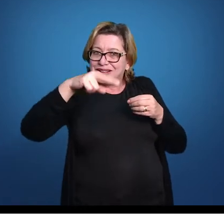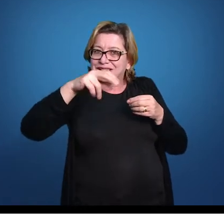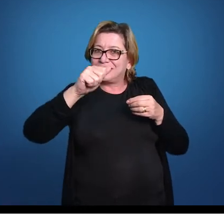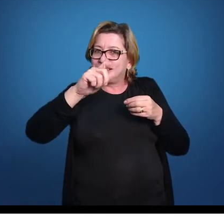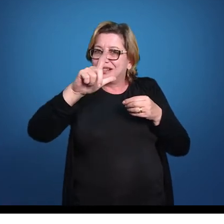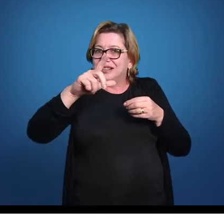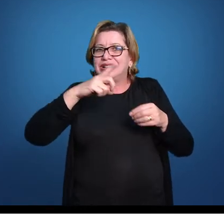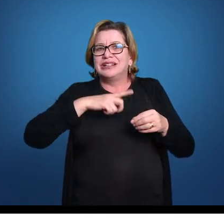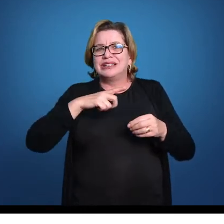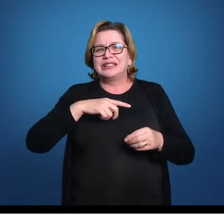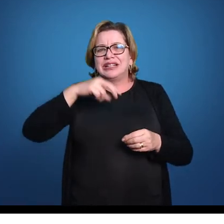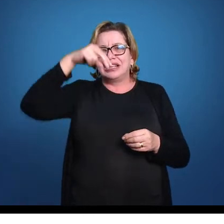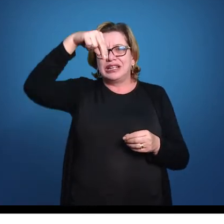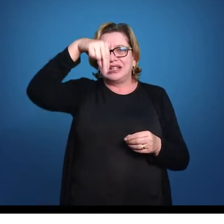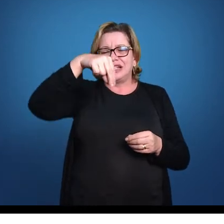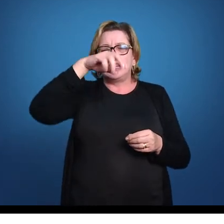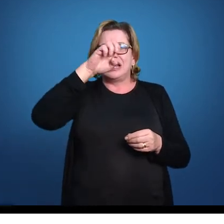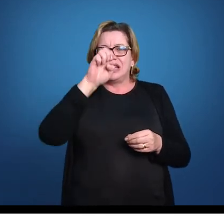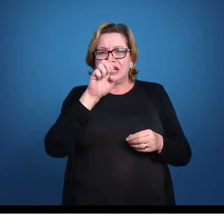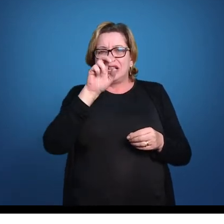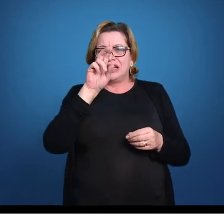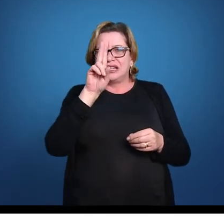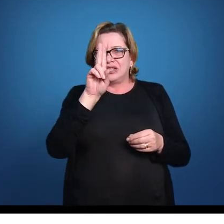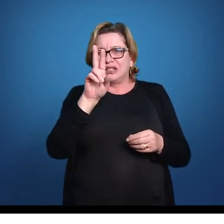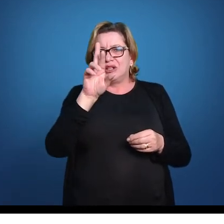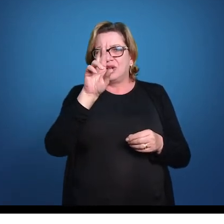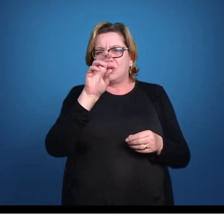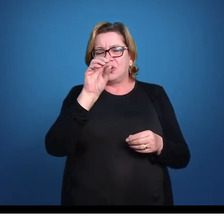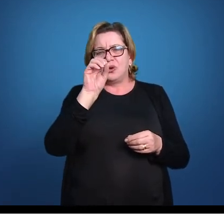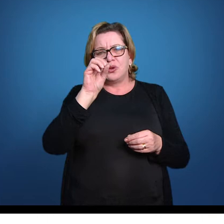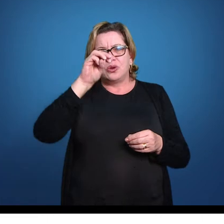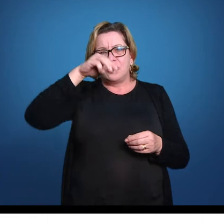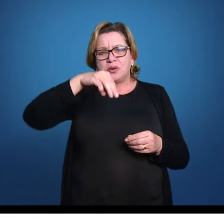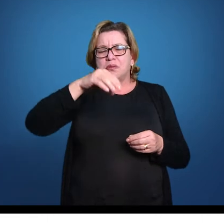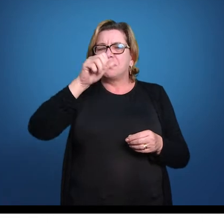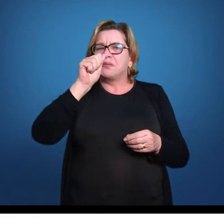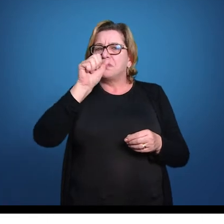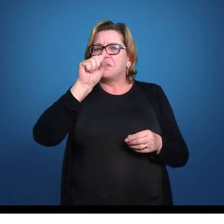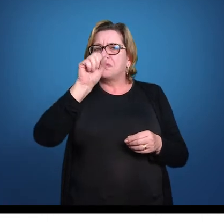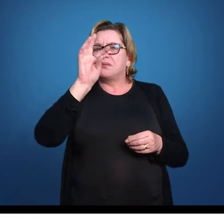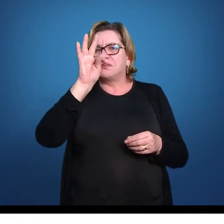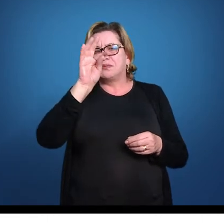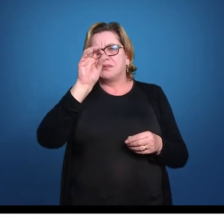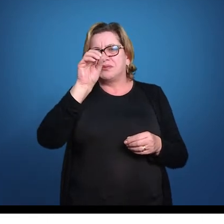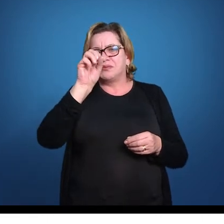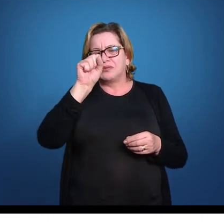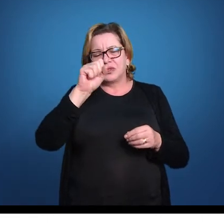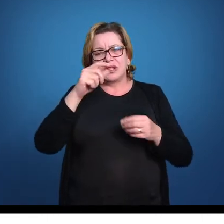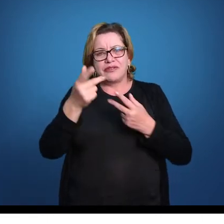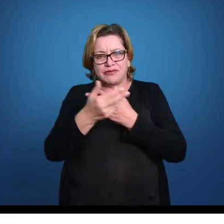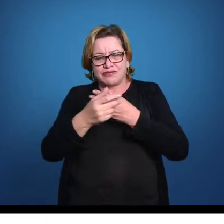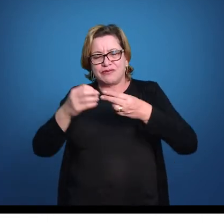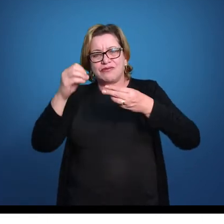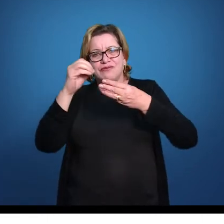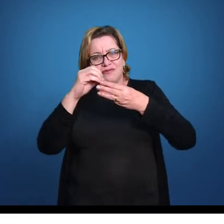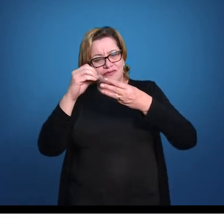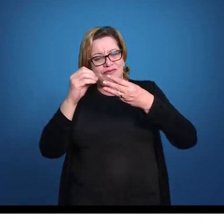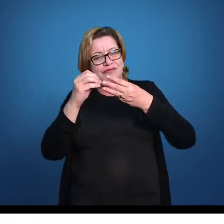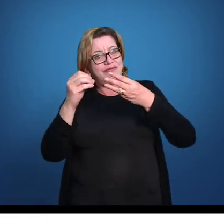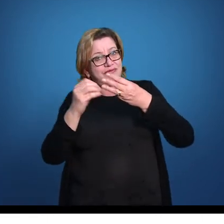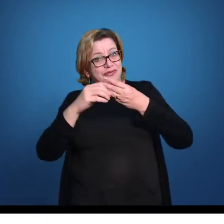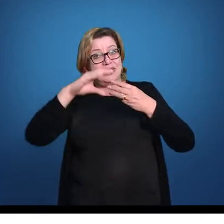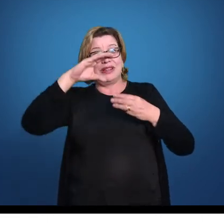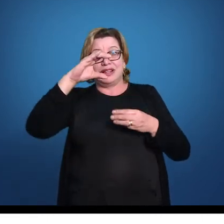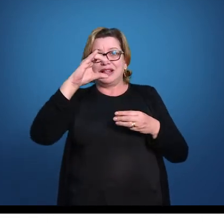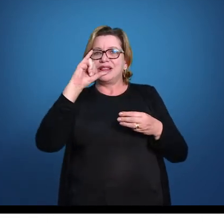chamados de neuromastos ou neuromastes. São células ciliadas, são conjuntos de células ciliadas